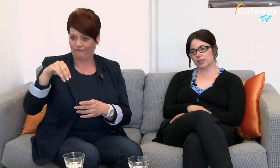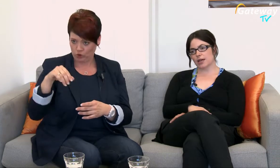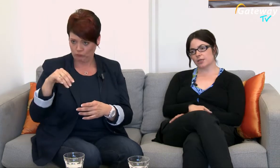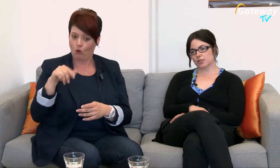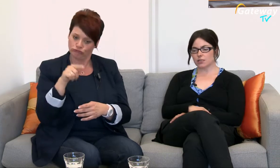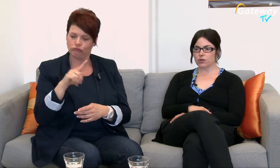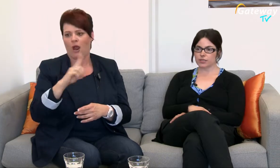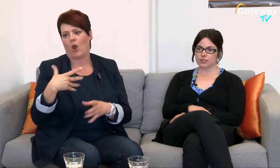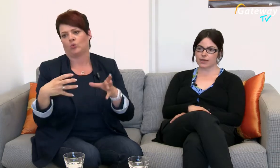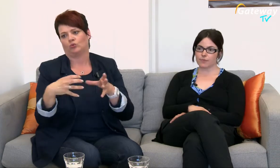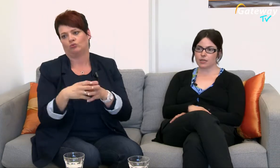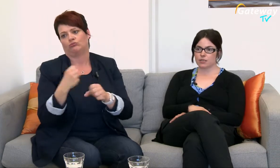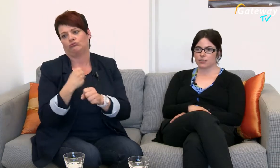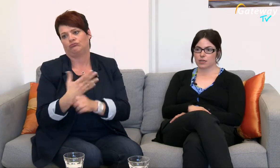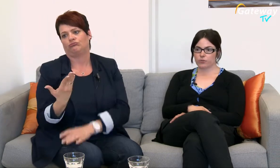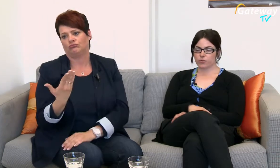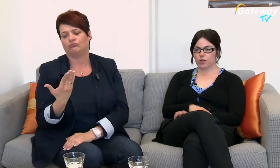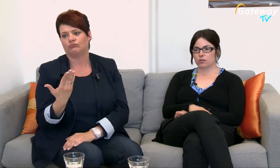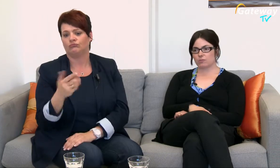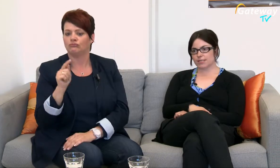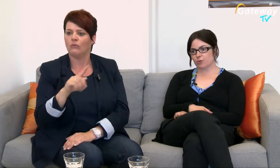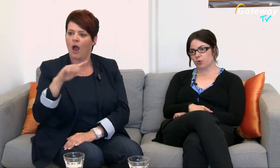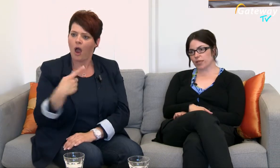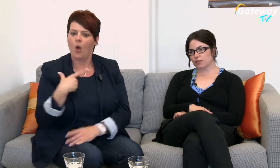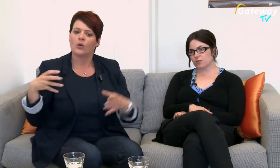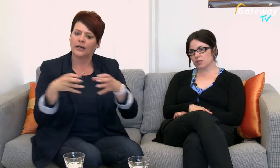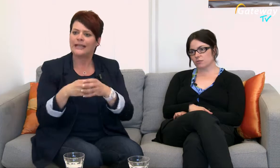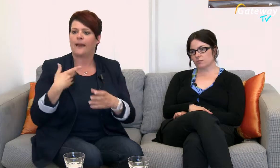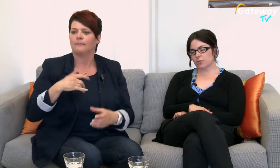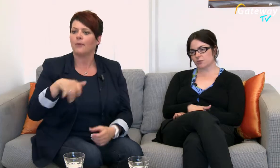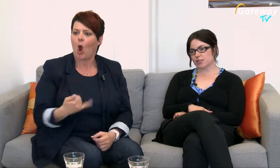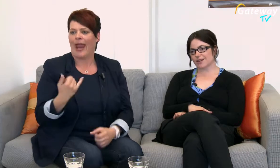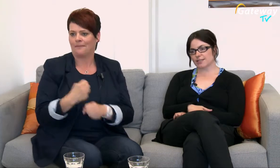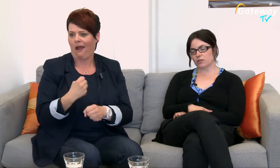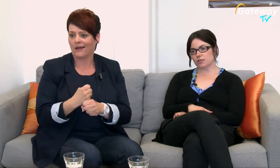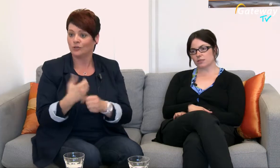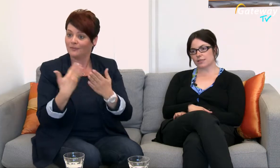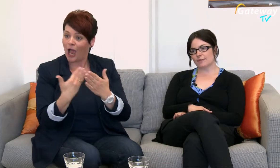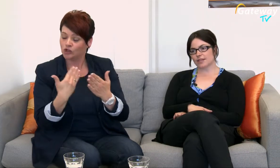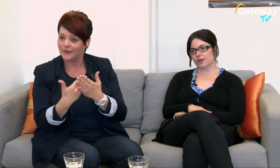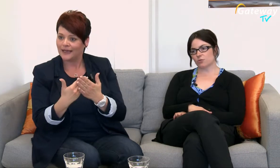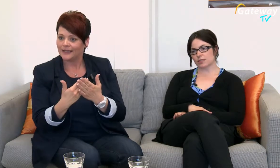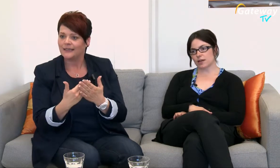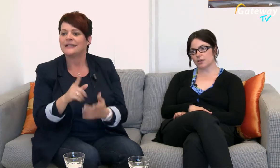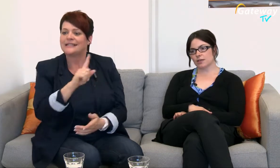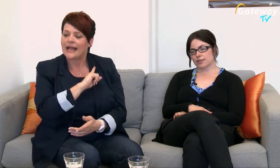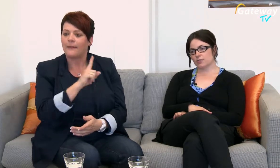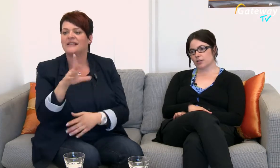denen arbeite ich halt auch eng zusammen Da führen wir auch gemeinsame Projekte durch Beispielsweise auch den Selbsterfahrungstag Da können